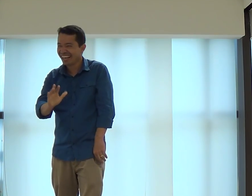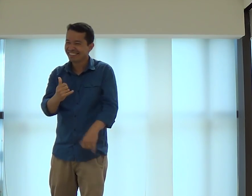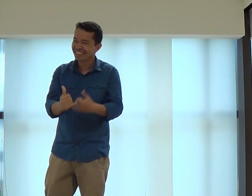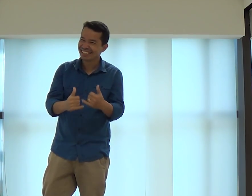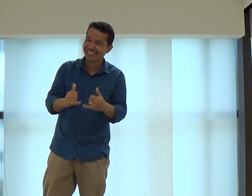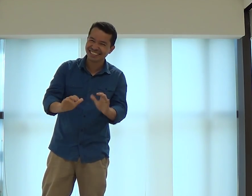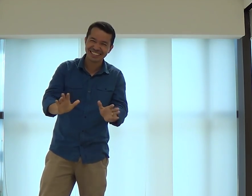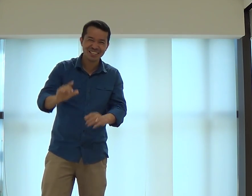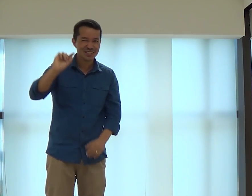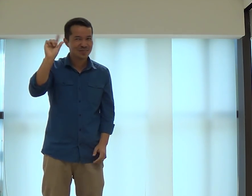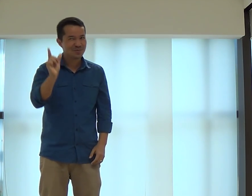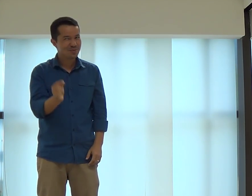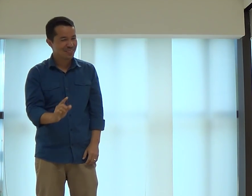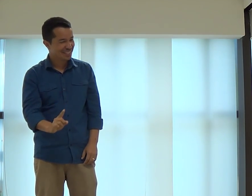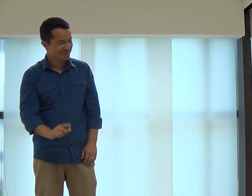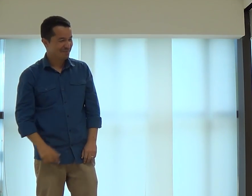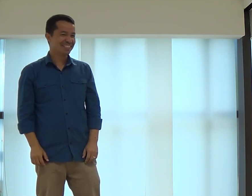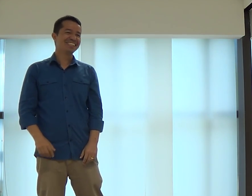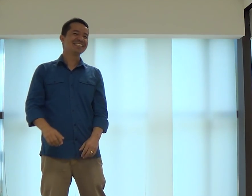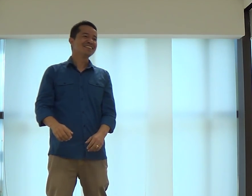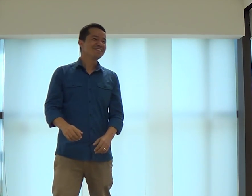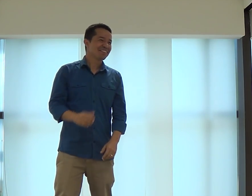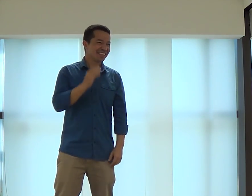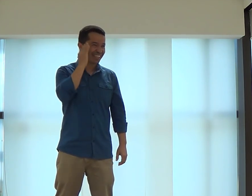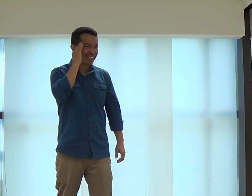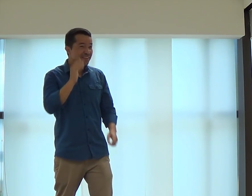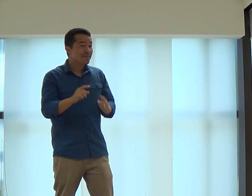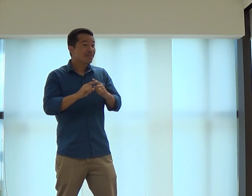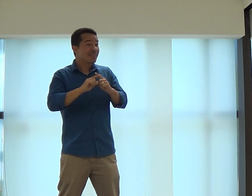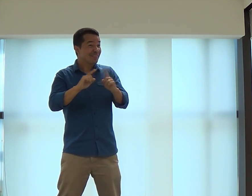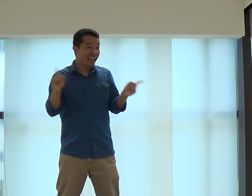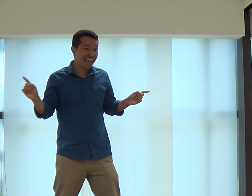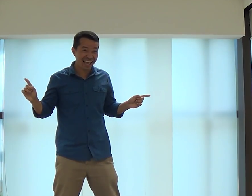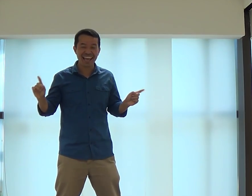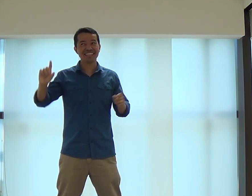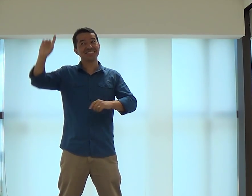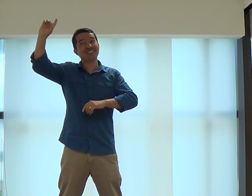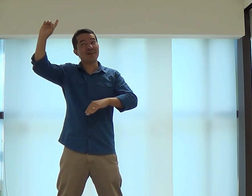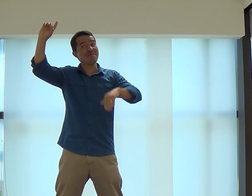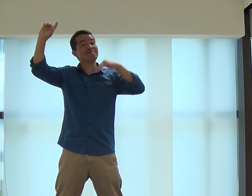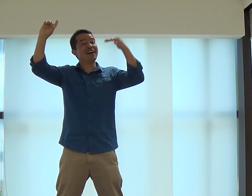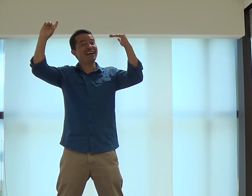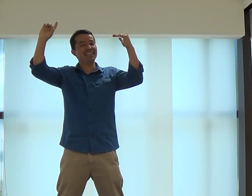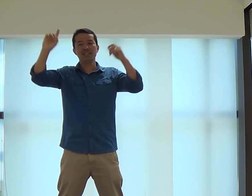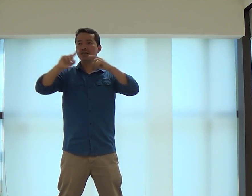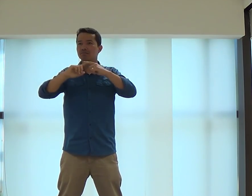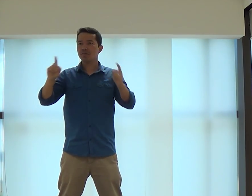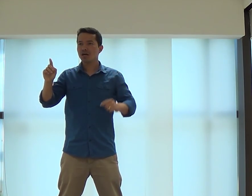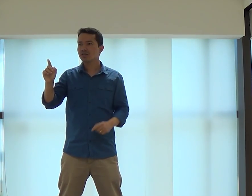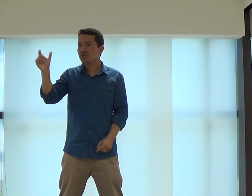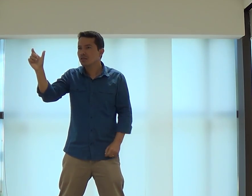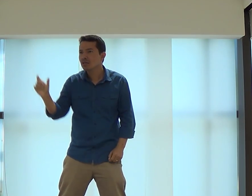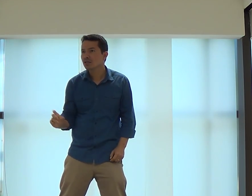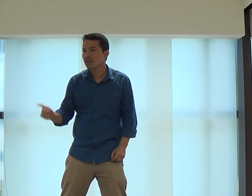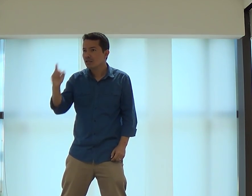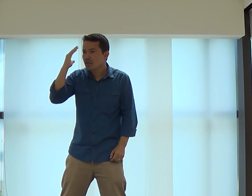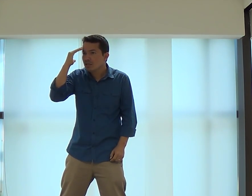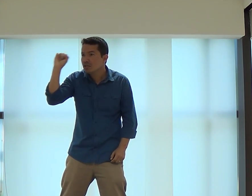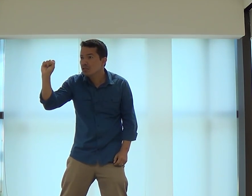Não, é brincadeira, gente. Na lua, não. Vocês entenderam? É, Deus, ele é mais, né? Mas,